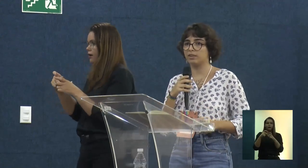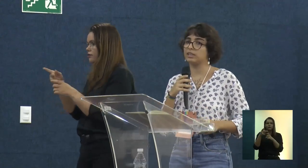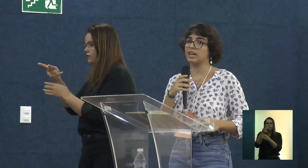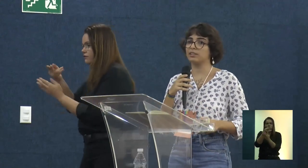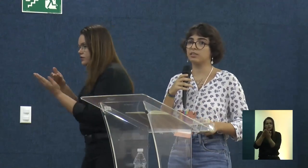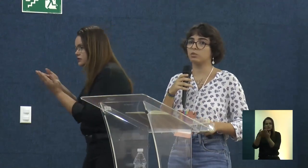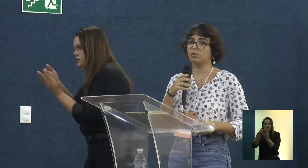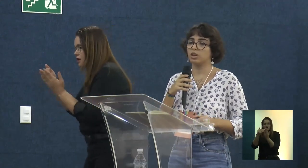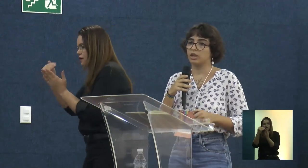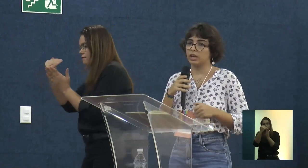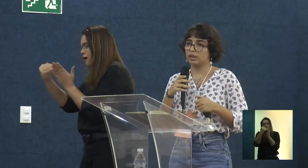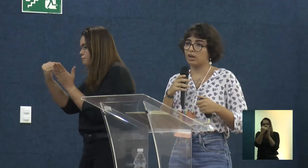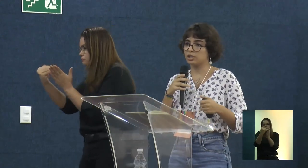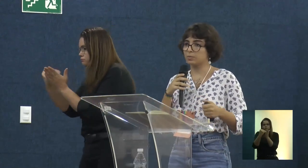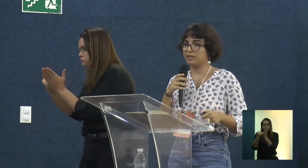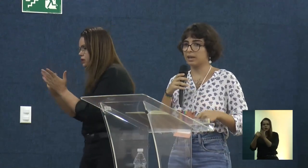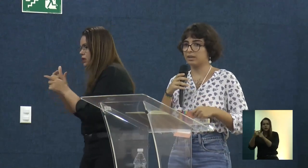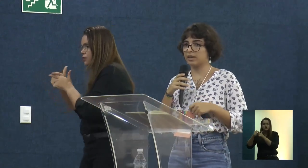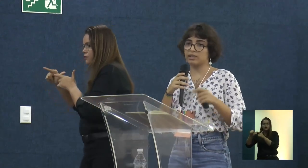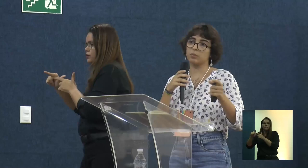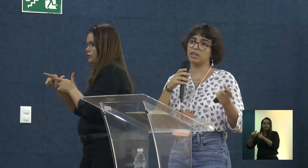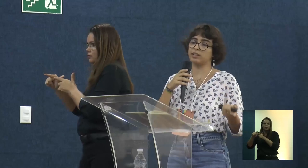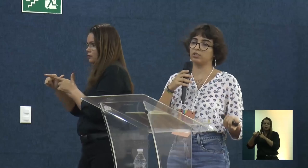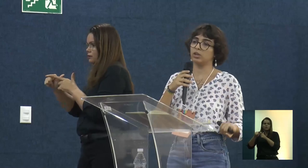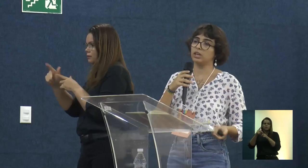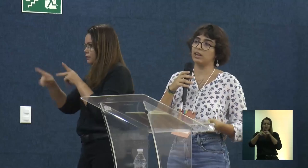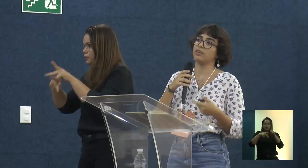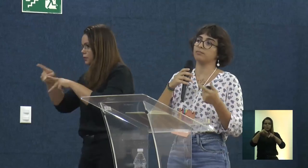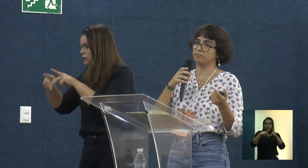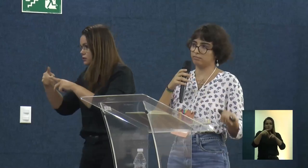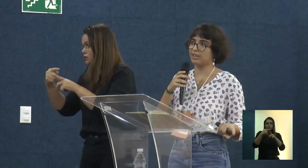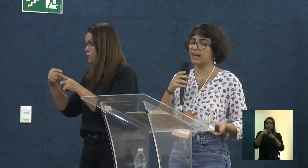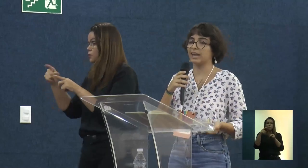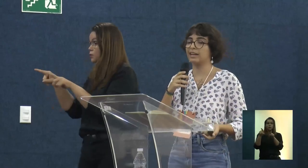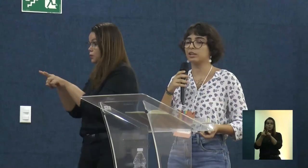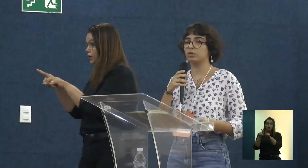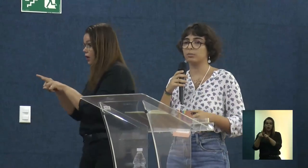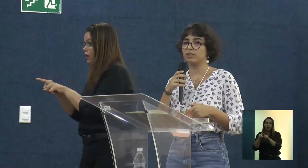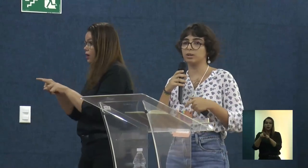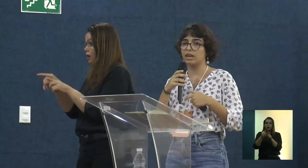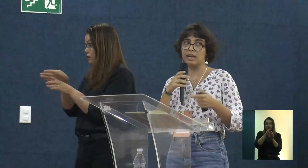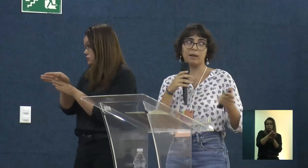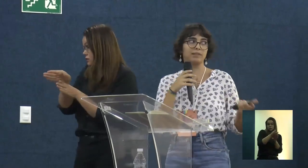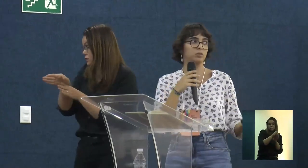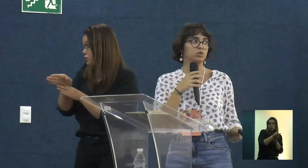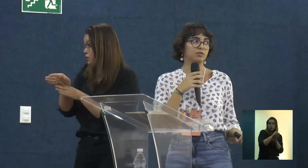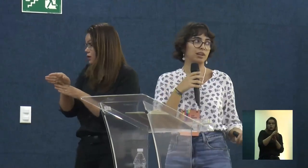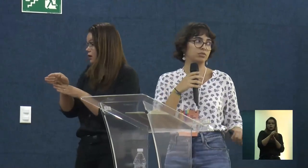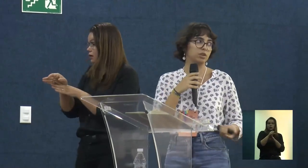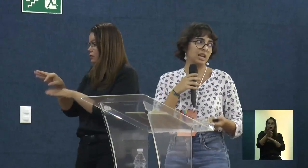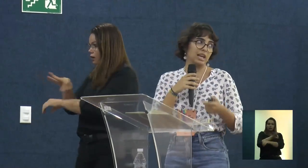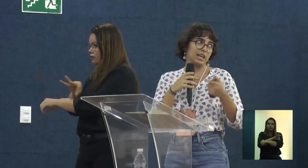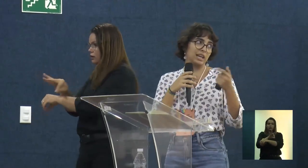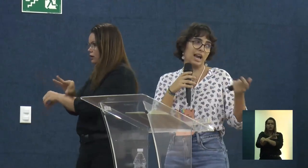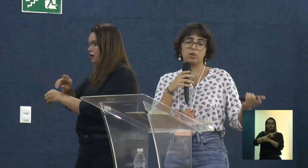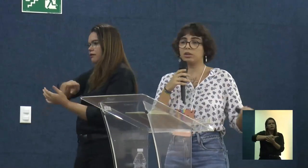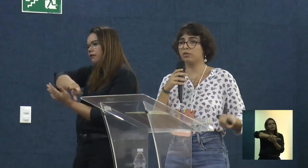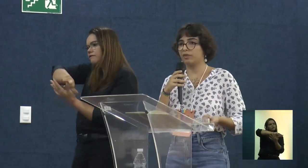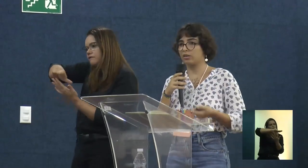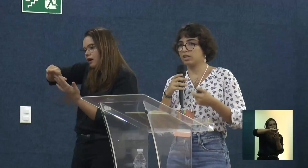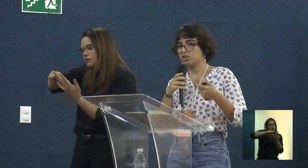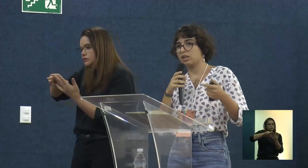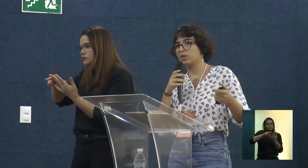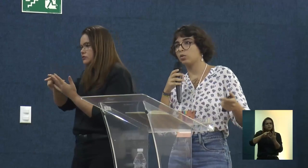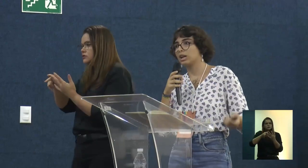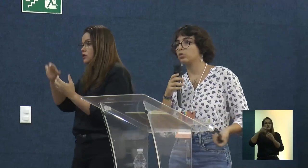cima dessa inventariação. Então, gente percebe que esse campo da assessoria, e aí na arquitetura mesmo, ele acaba sendo muito diverso. E aí,